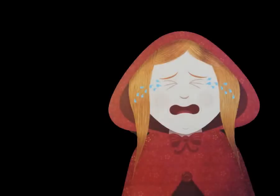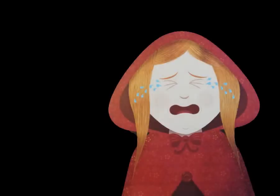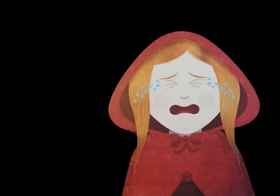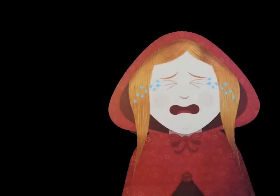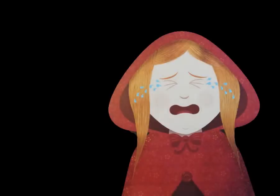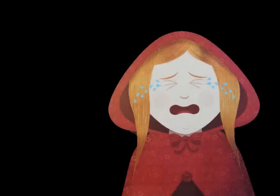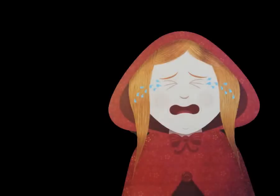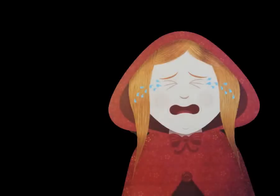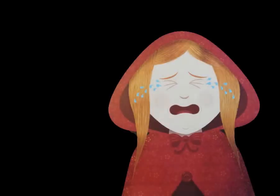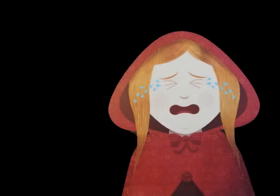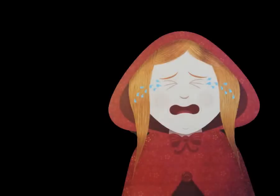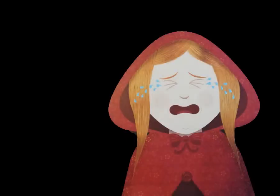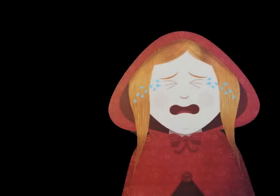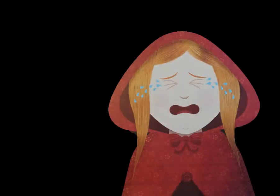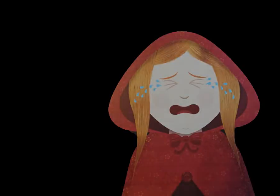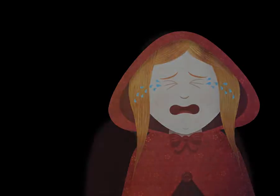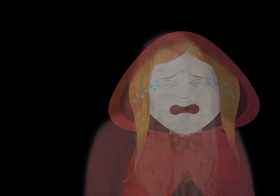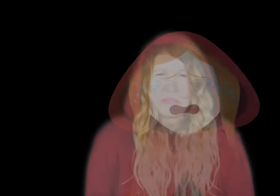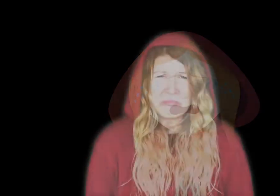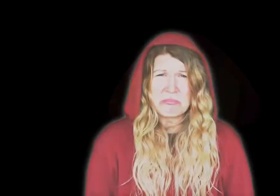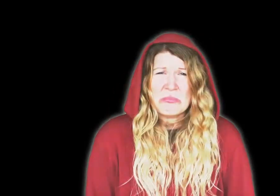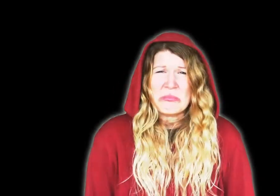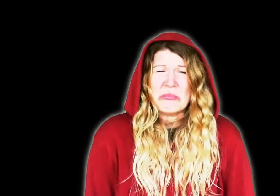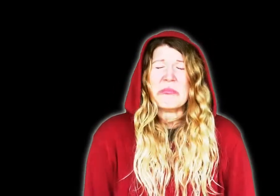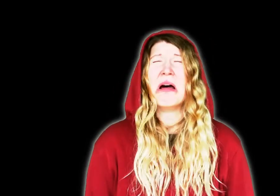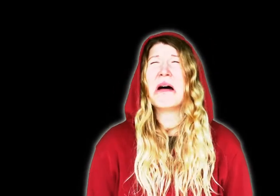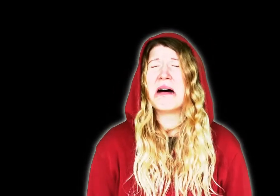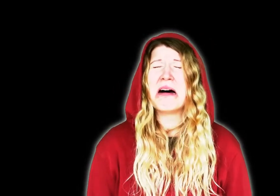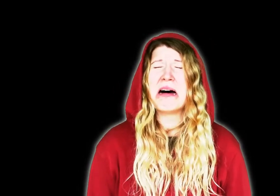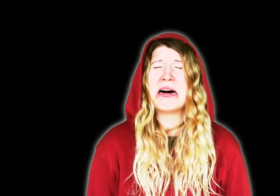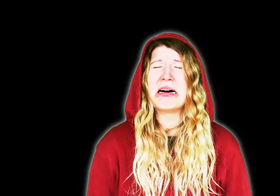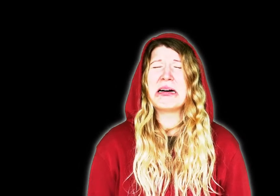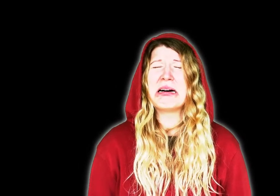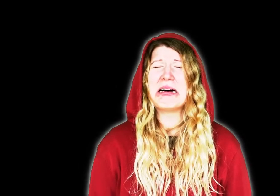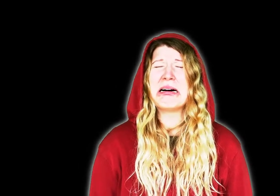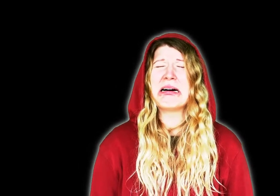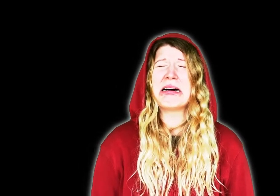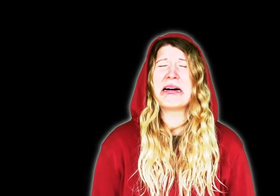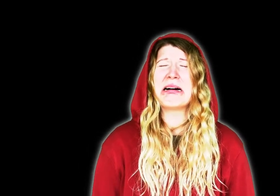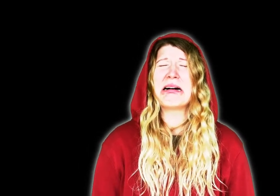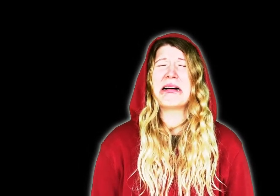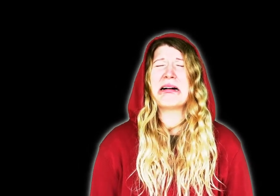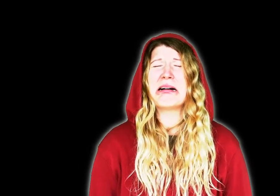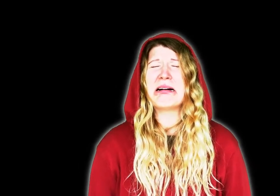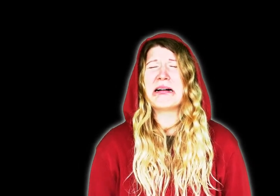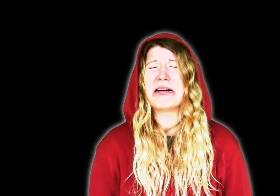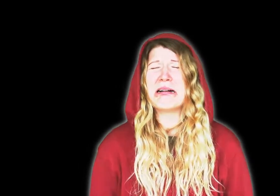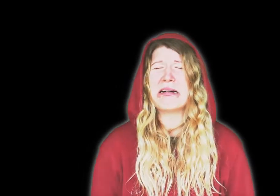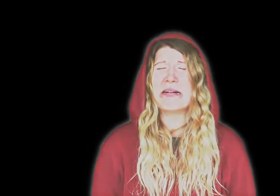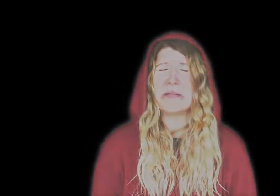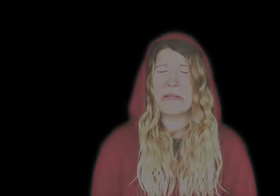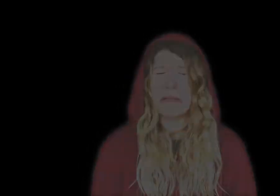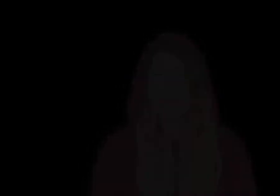puis reput, la bête s'endormit